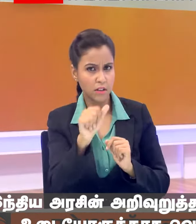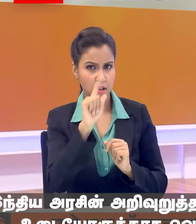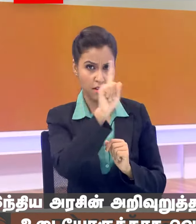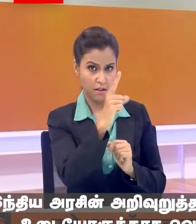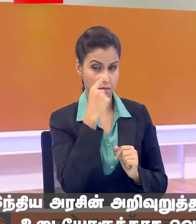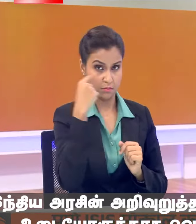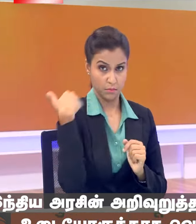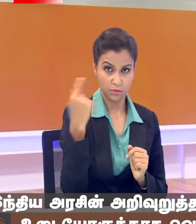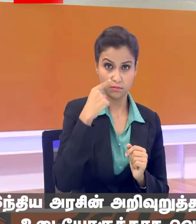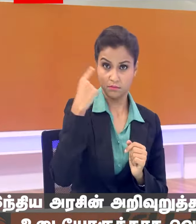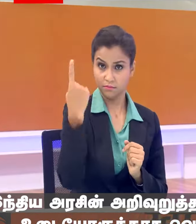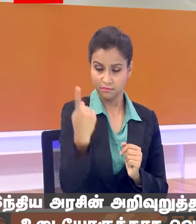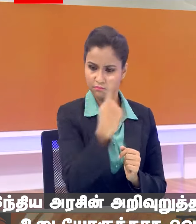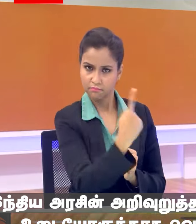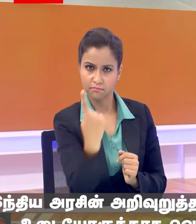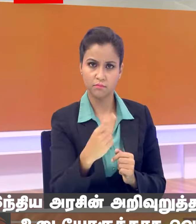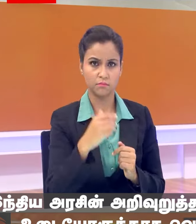भजवाहक का चैन करना है